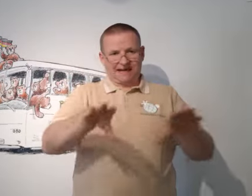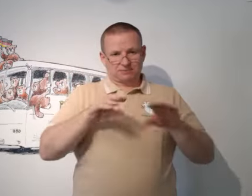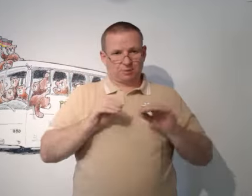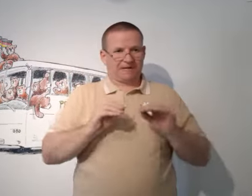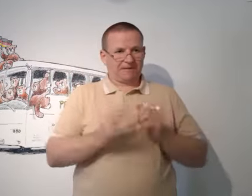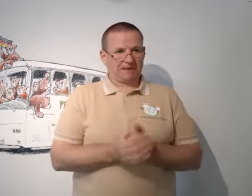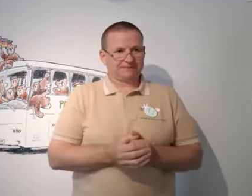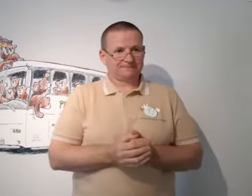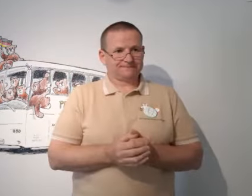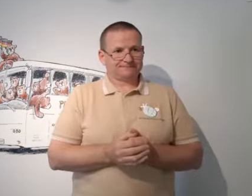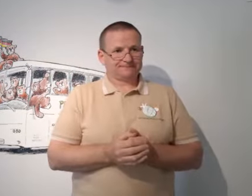teilnehmen können.